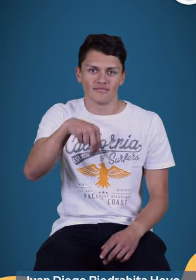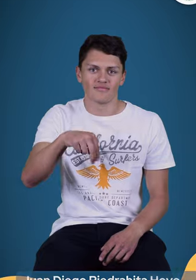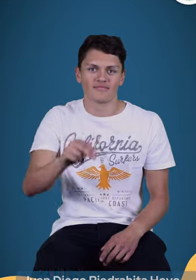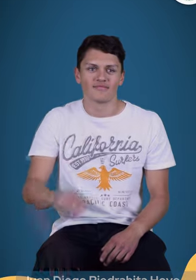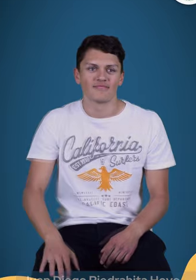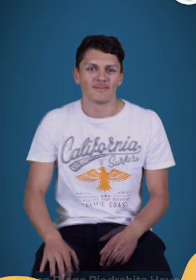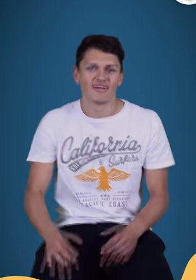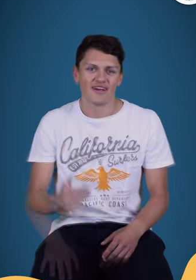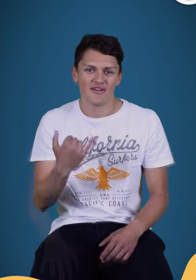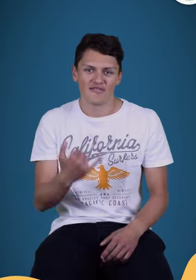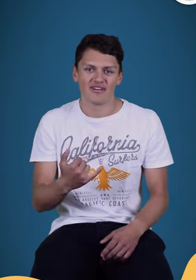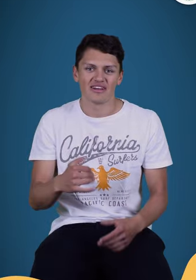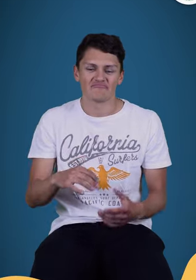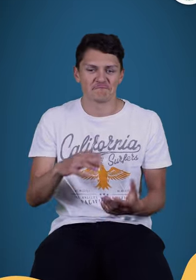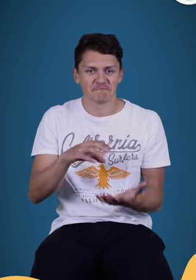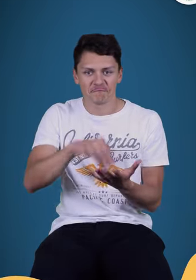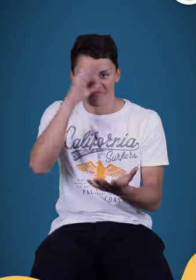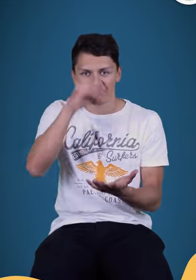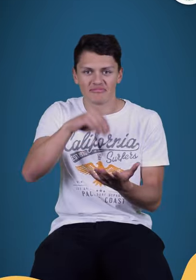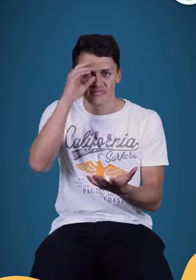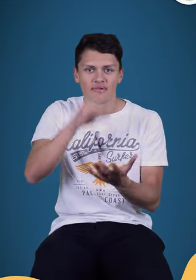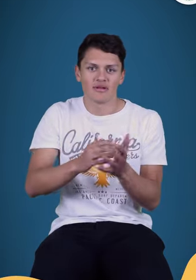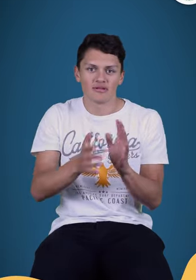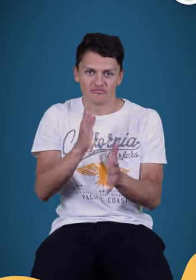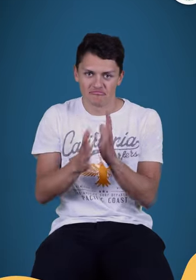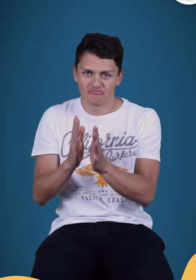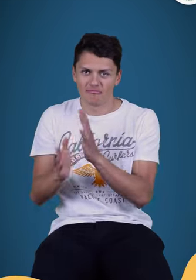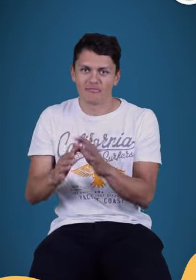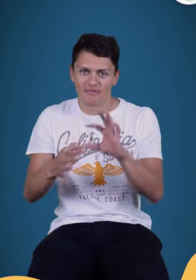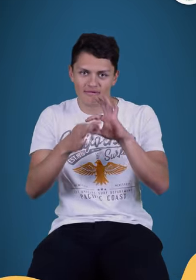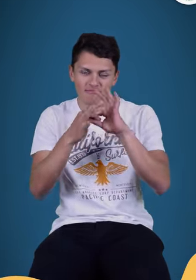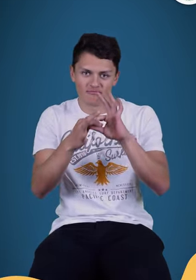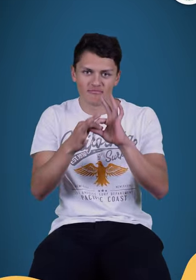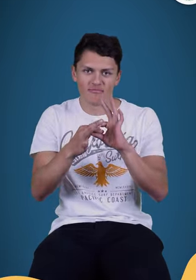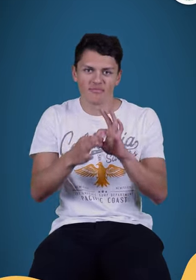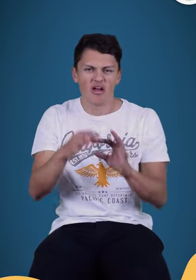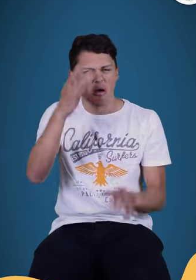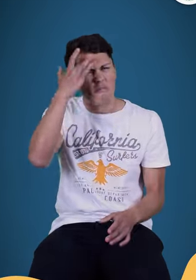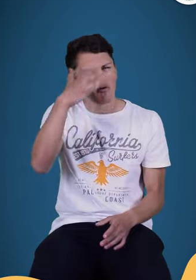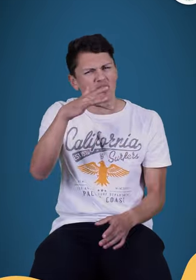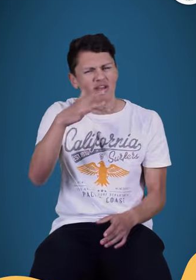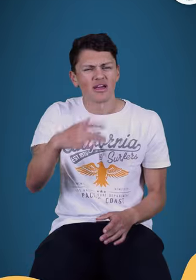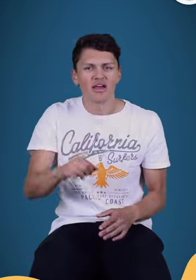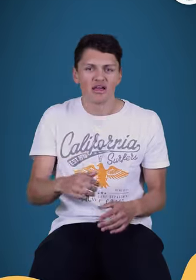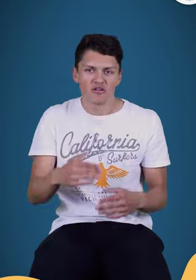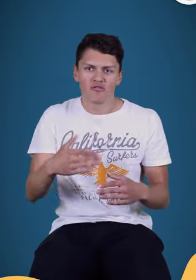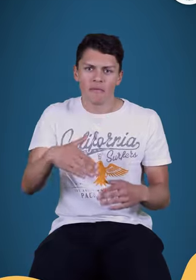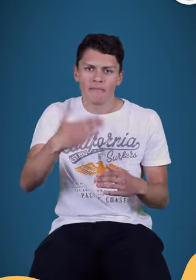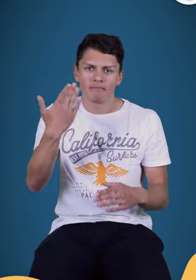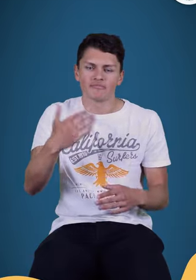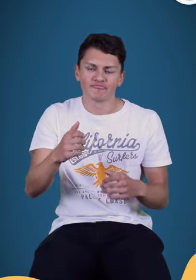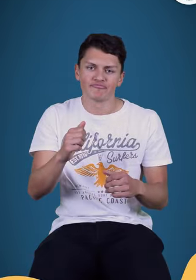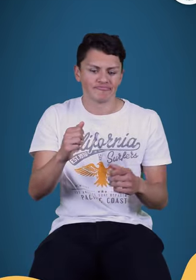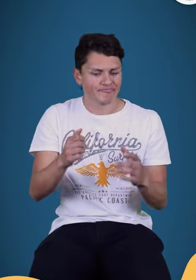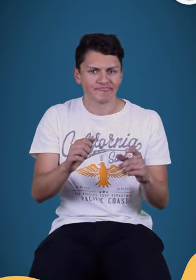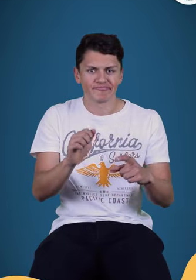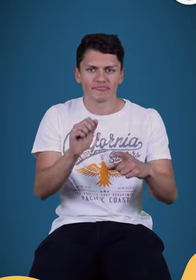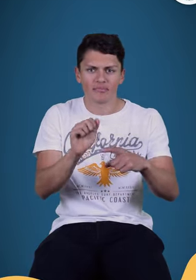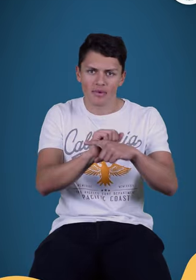estoy en los cursos de lengua de señas de Fenascol, llegué allí